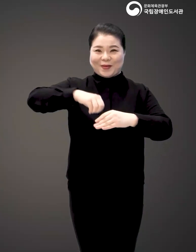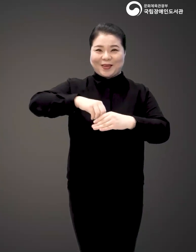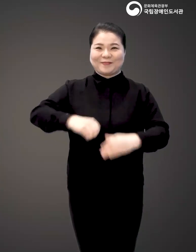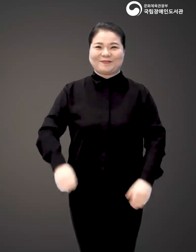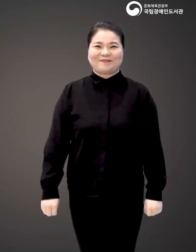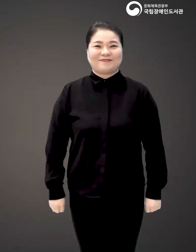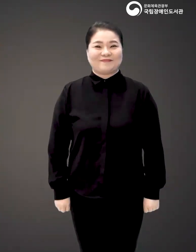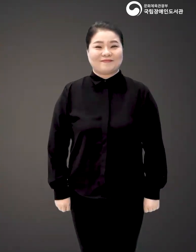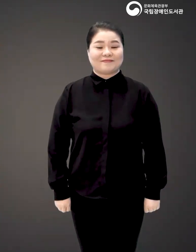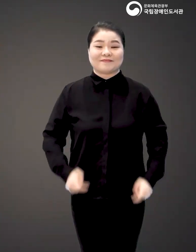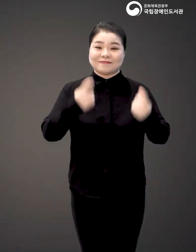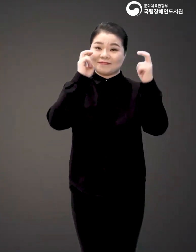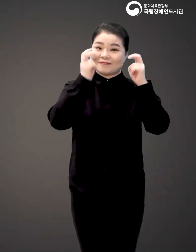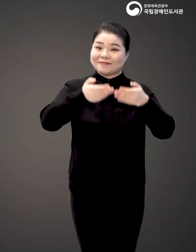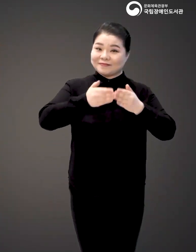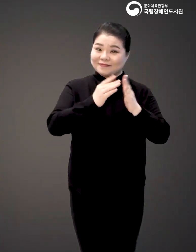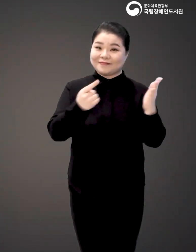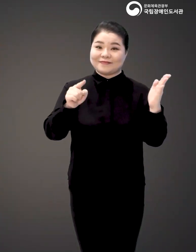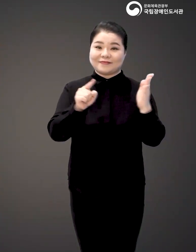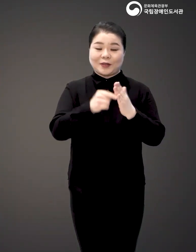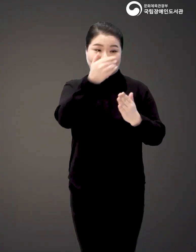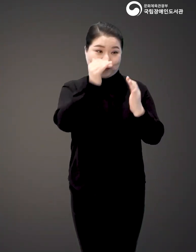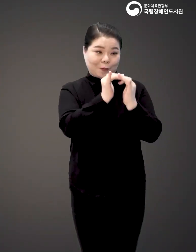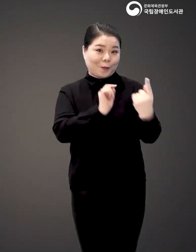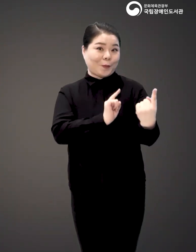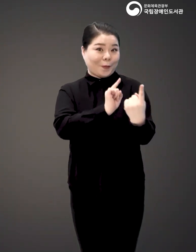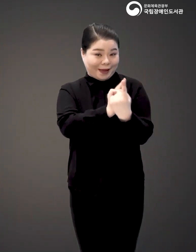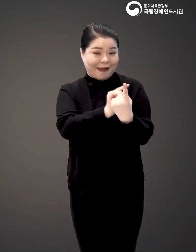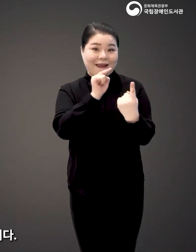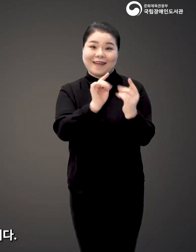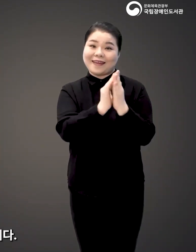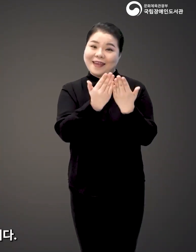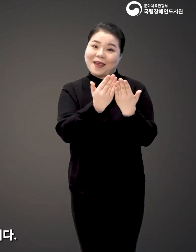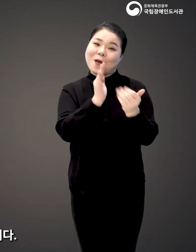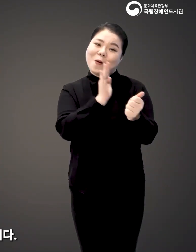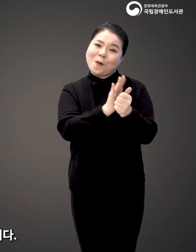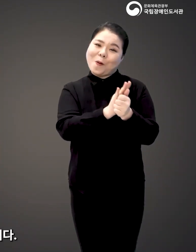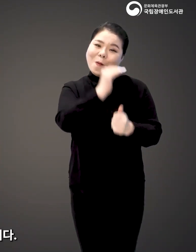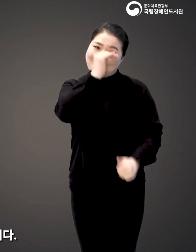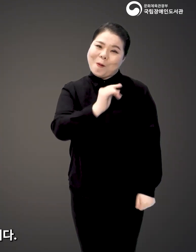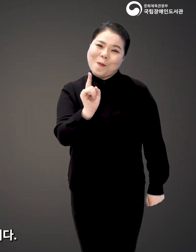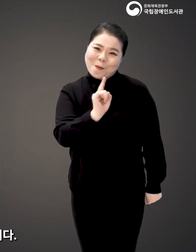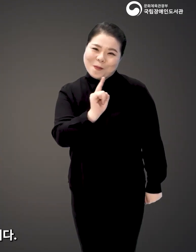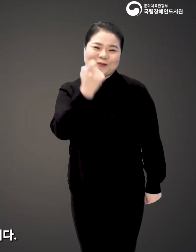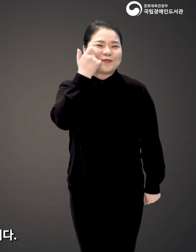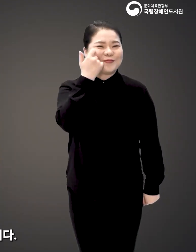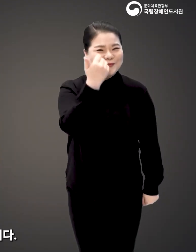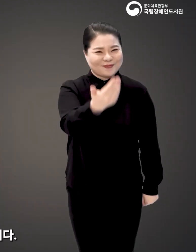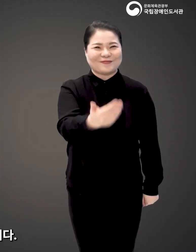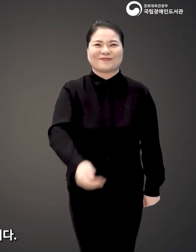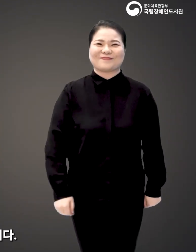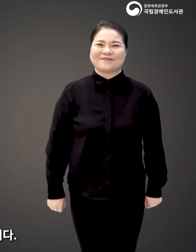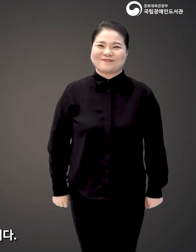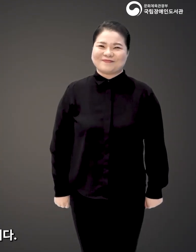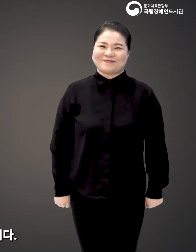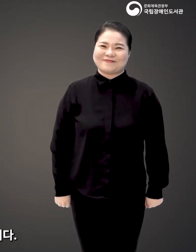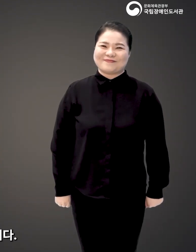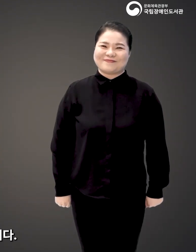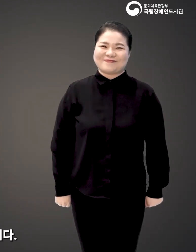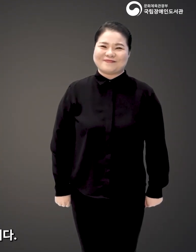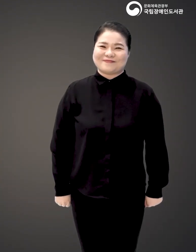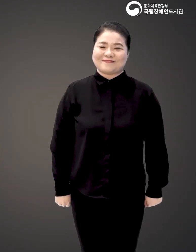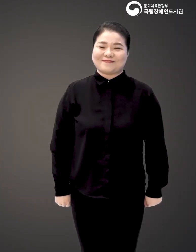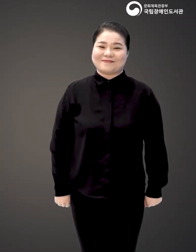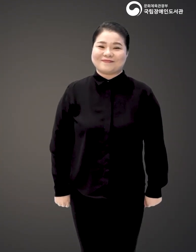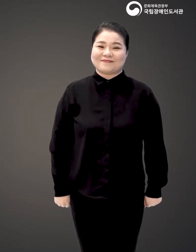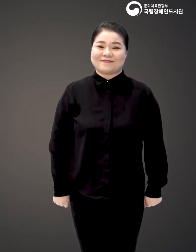책인데요. 관광 스타트업 창업을 준비하는 청년을 만나 책 관광 스타트업이 어떤 도움이 되었는지 들어봤습니다.